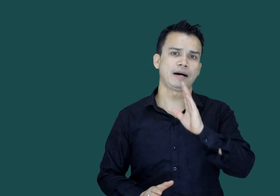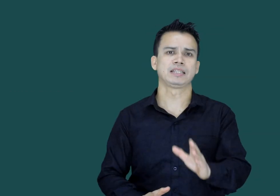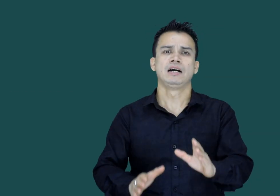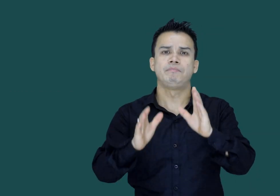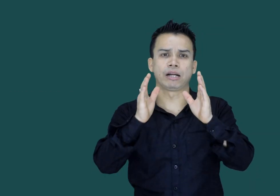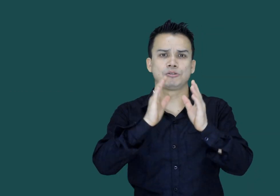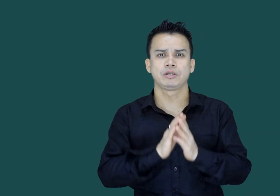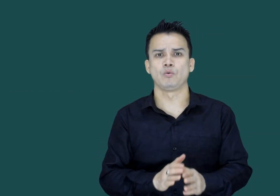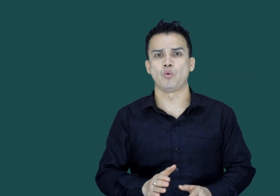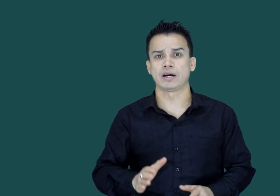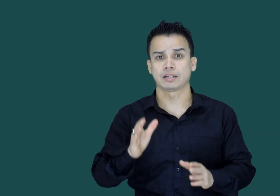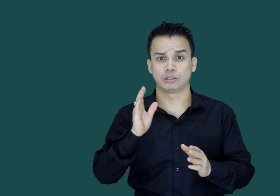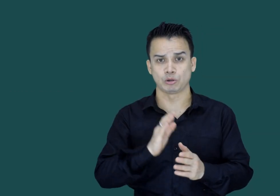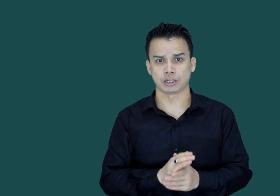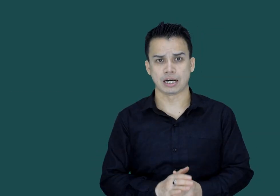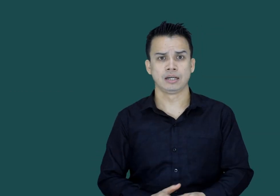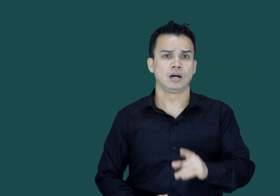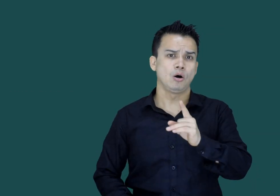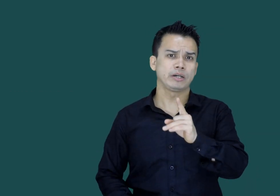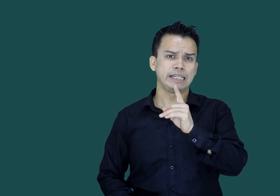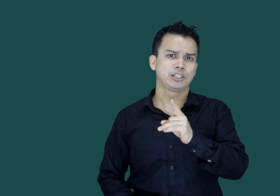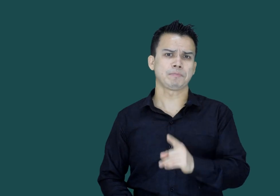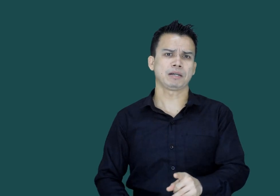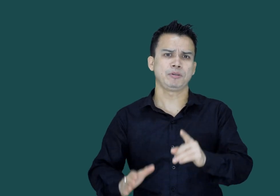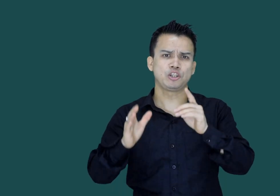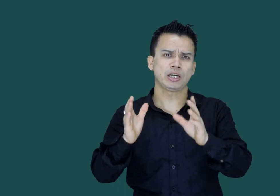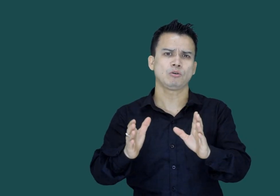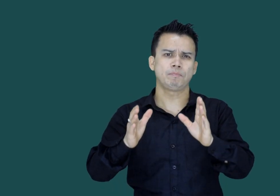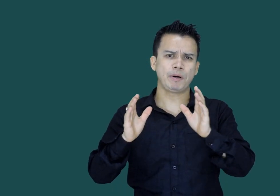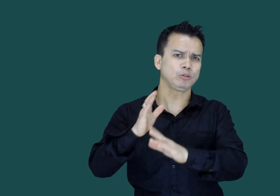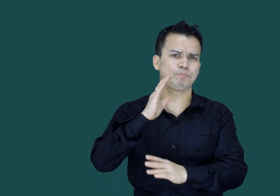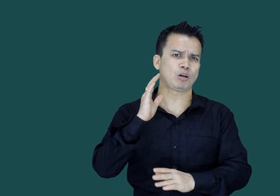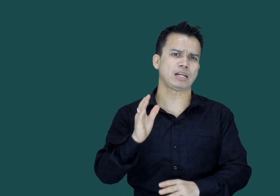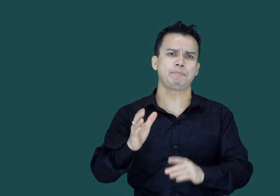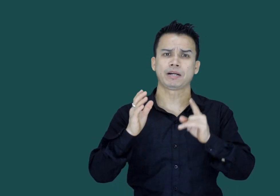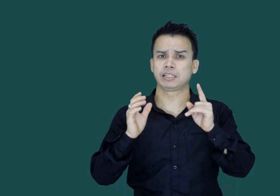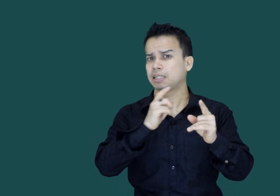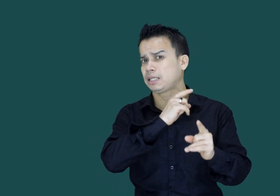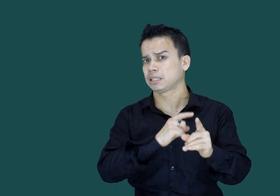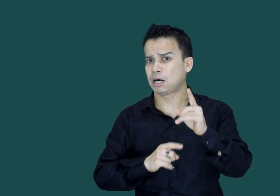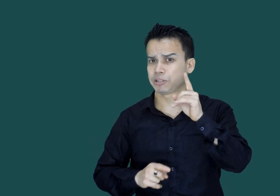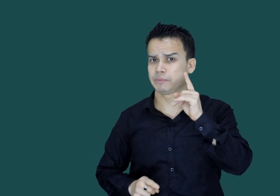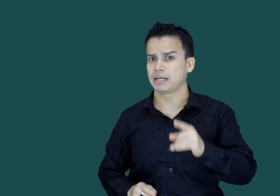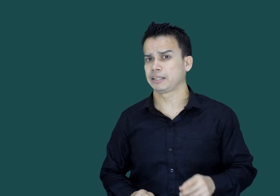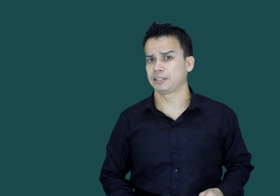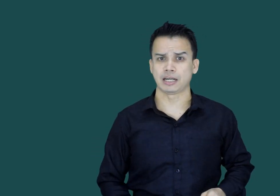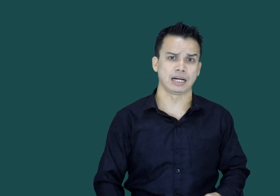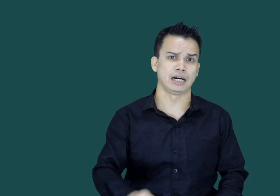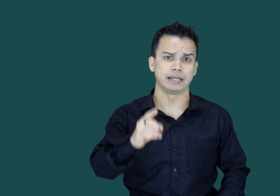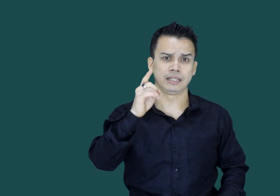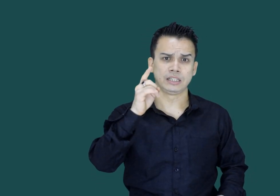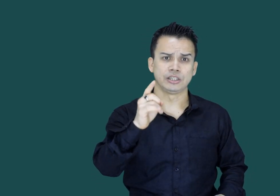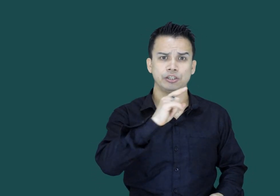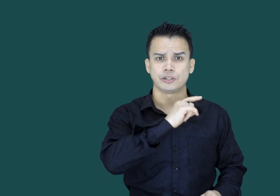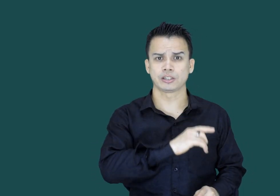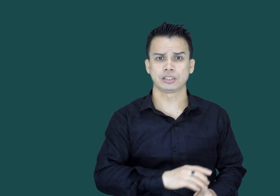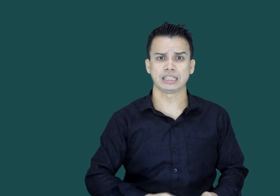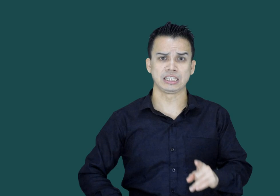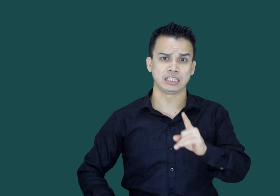بعد بائیلوجیکل وار کا دور چلا اور ان سب کے بیچ ایک اور بہت پرانا پر اثردار دعو استعمال کیا جا رہا ہے ڈرک سے کسی